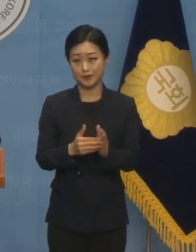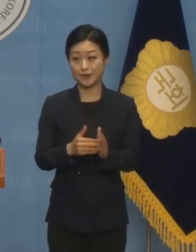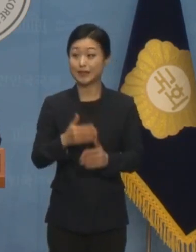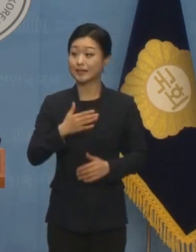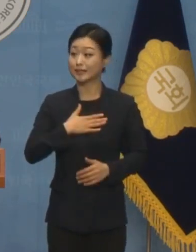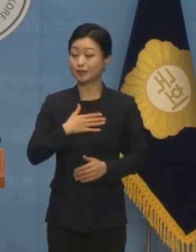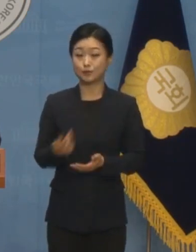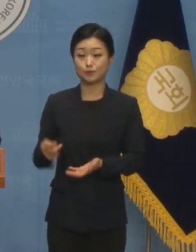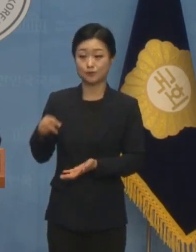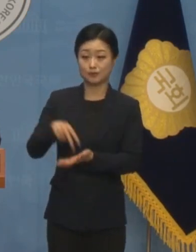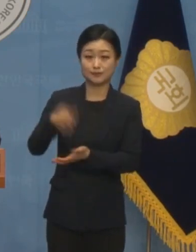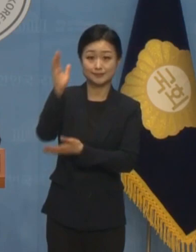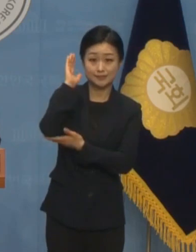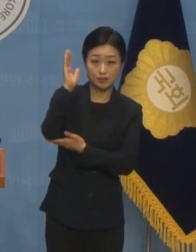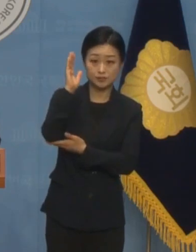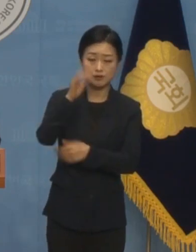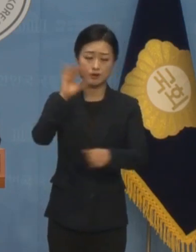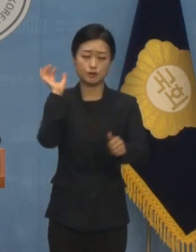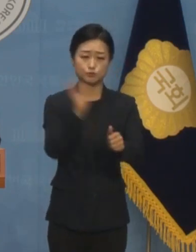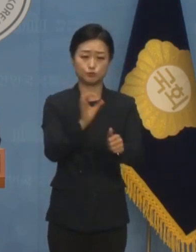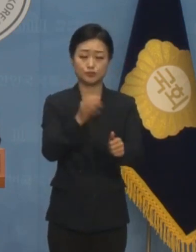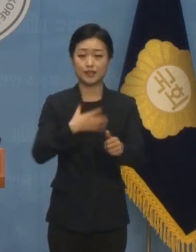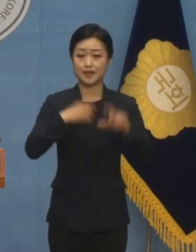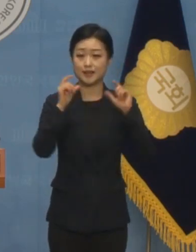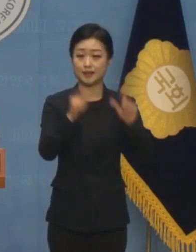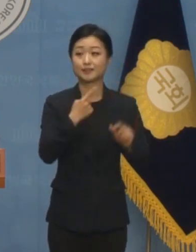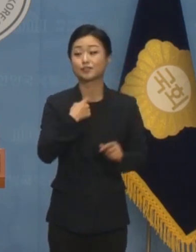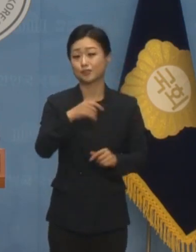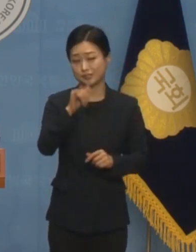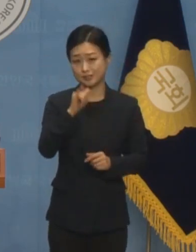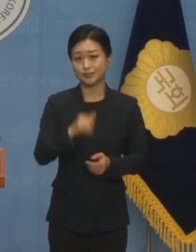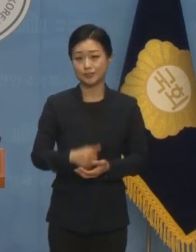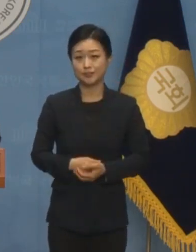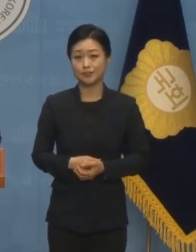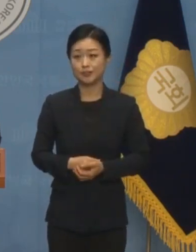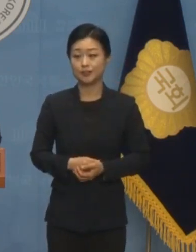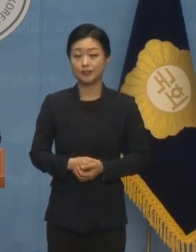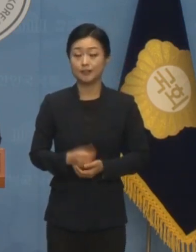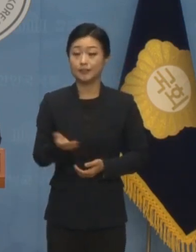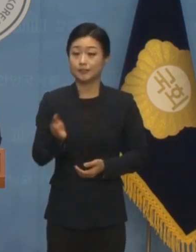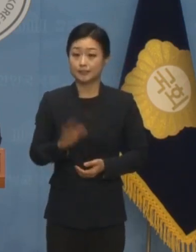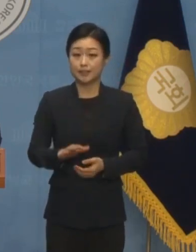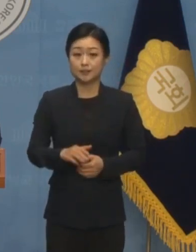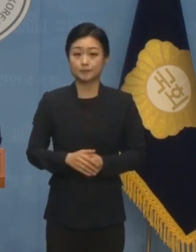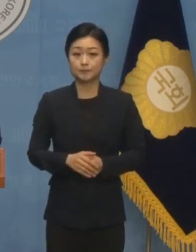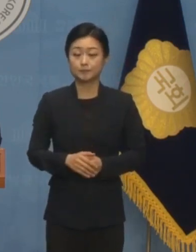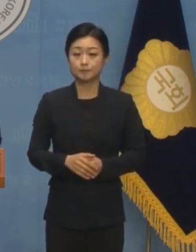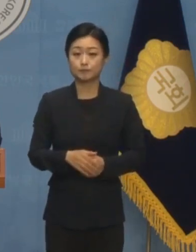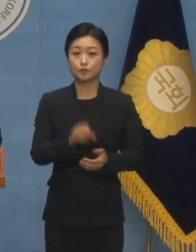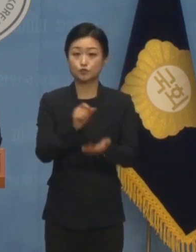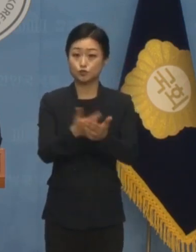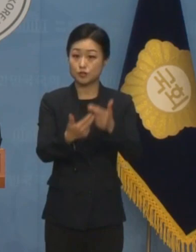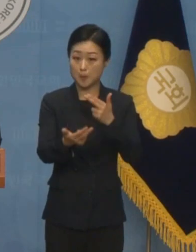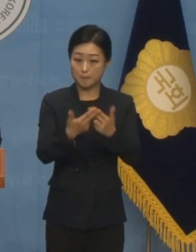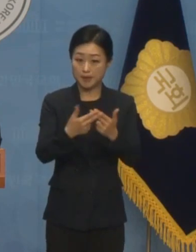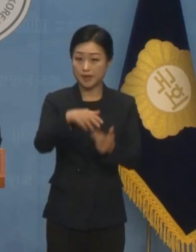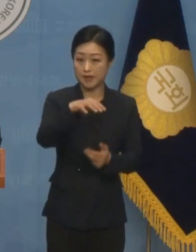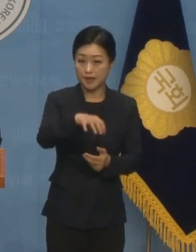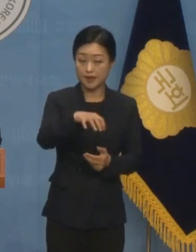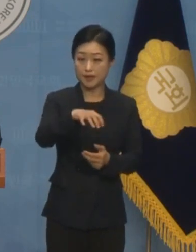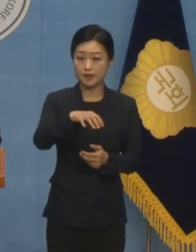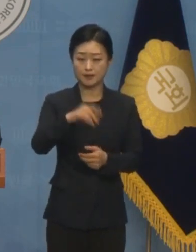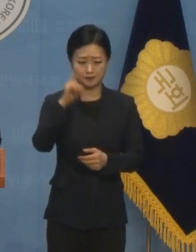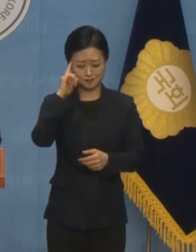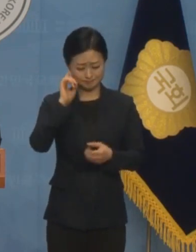이 자리에 서서 강력히 규탄한 바 있습니다 그러나 그 이후로도 축구협회의